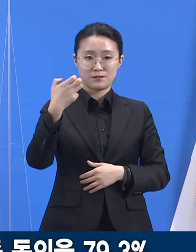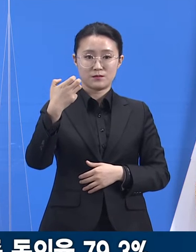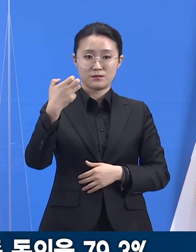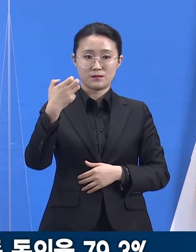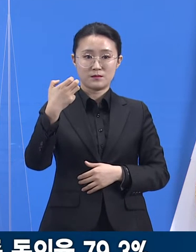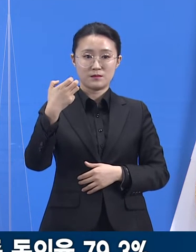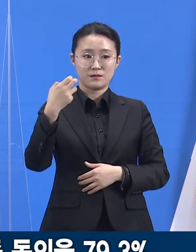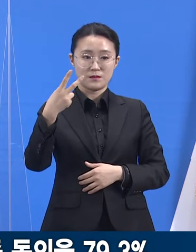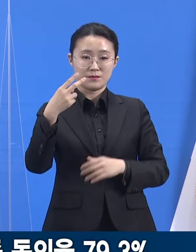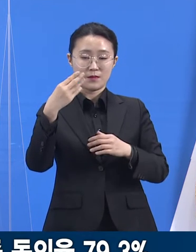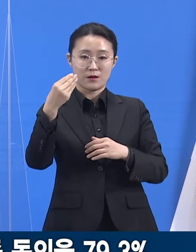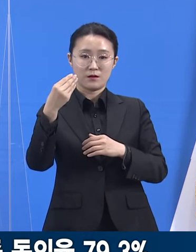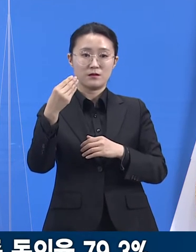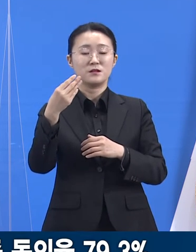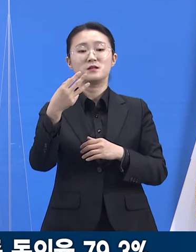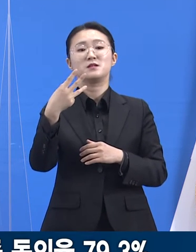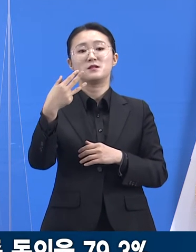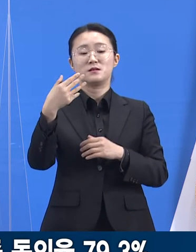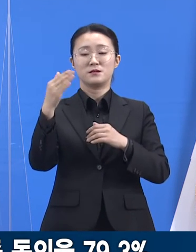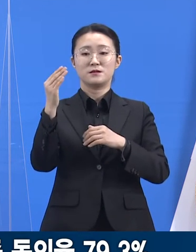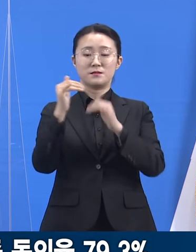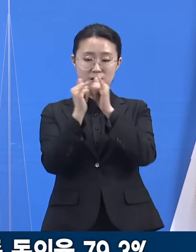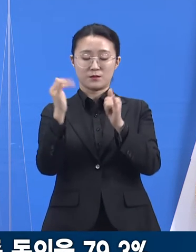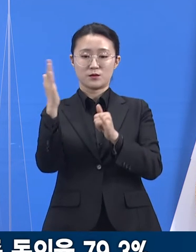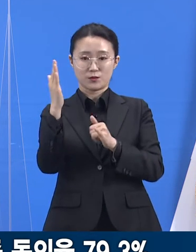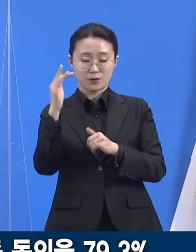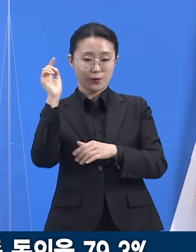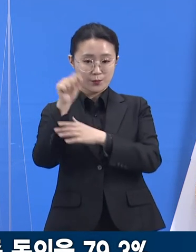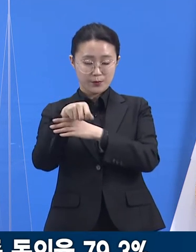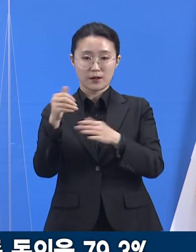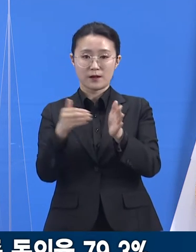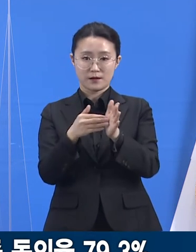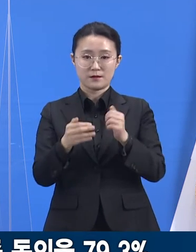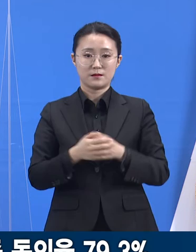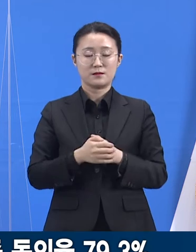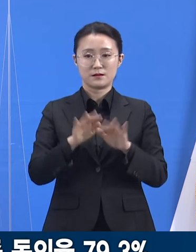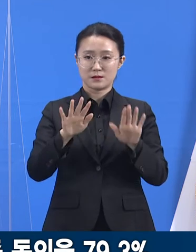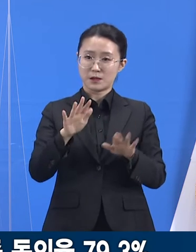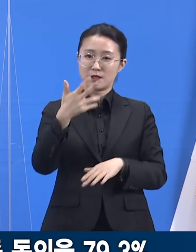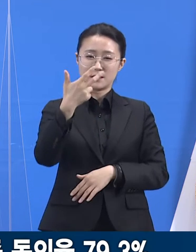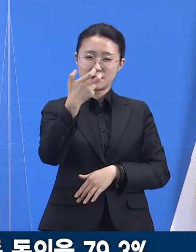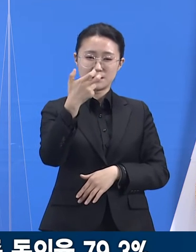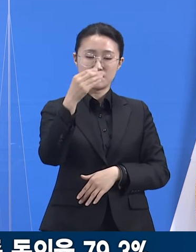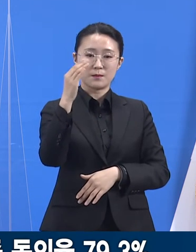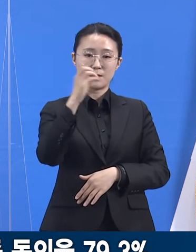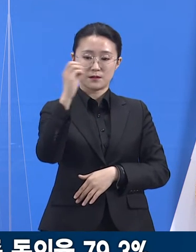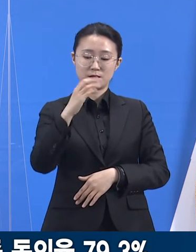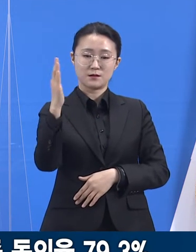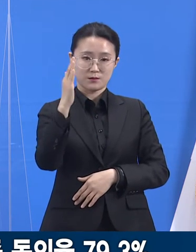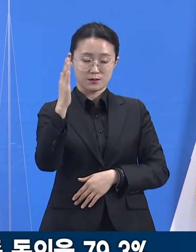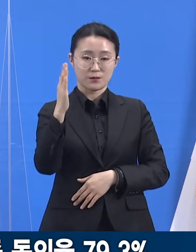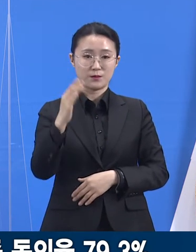%입니다. 접종 동의자 대비 접종률은 현재 15.6% 수준입니다.